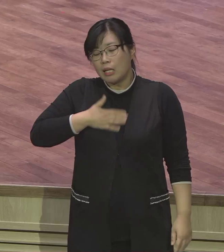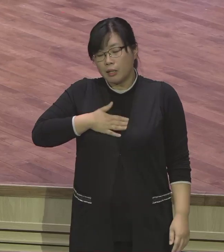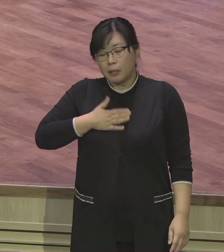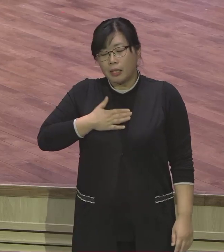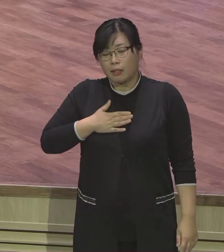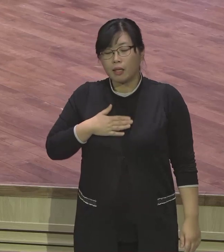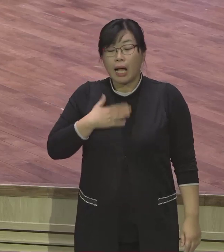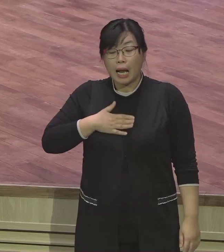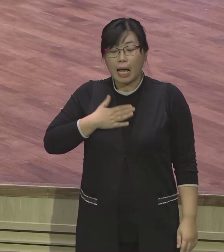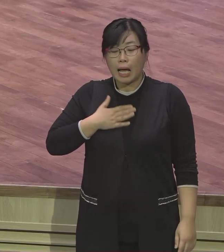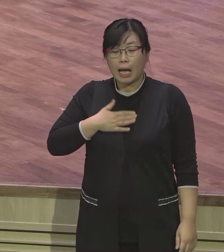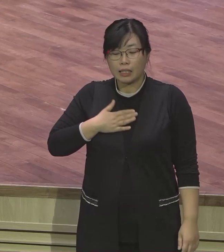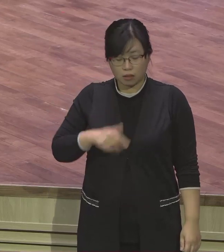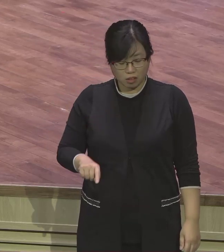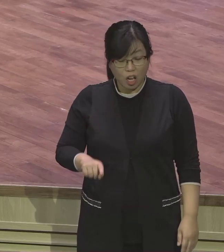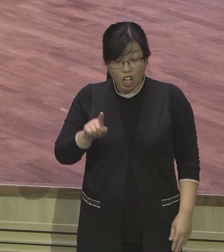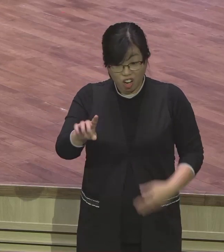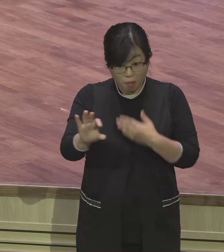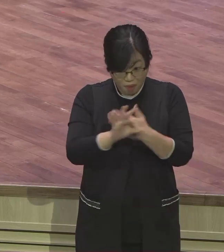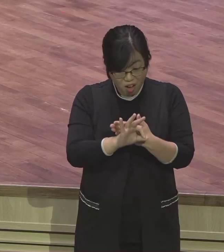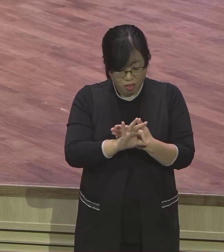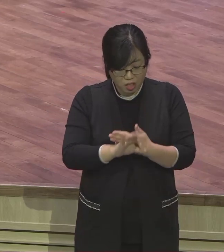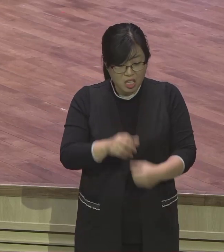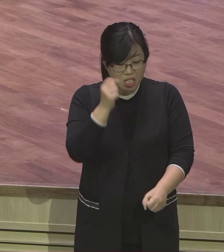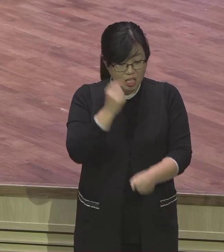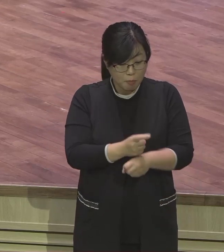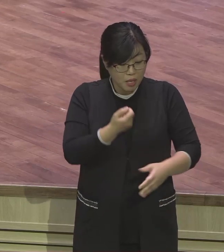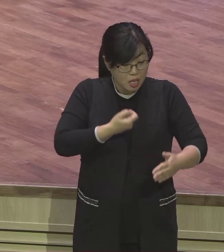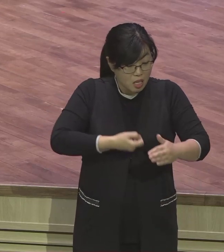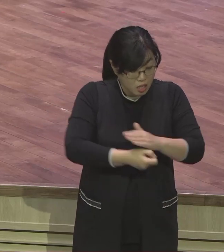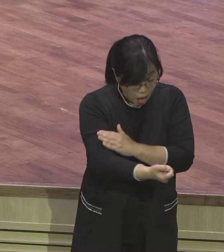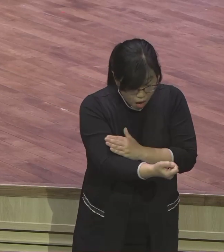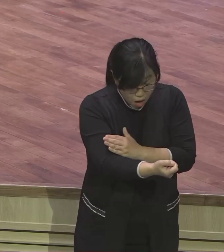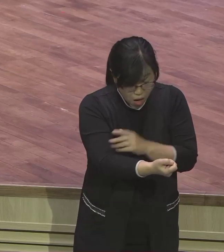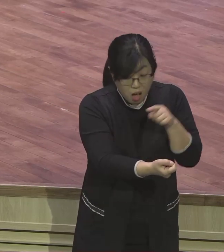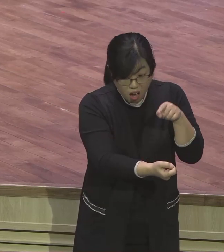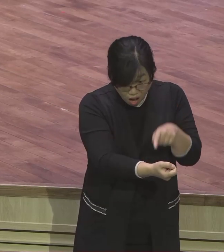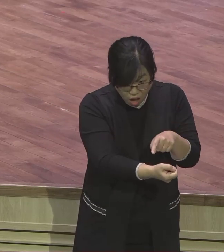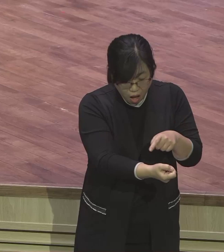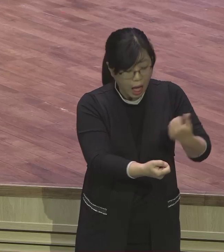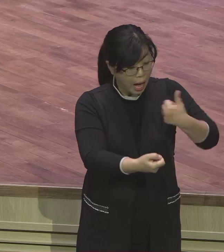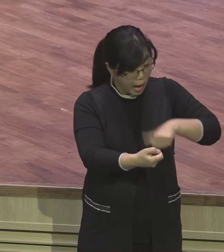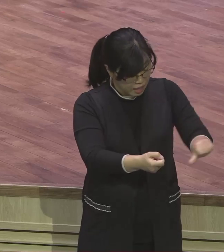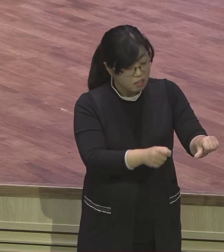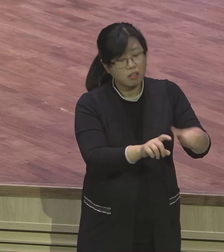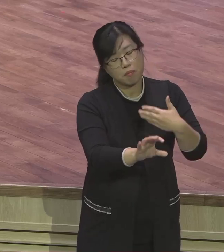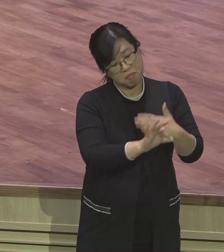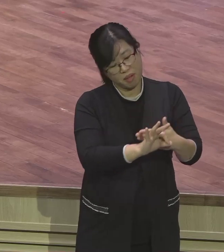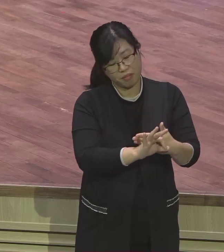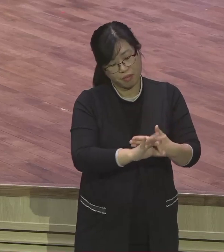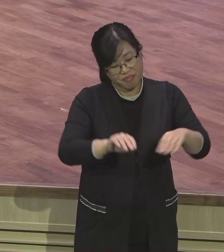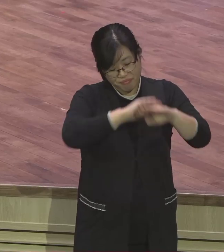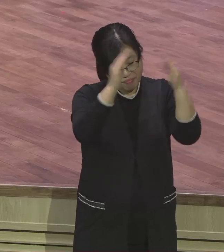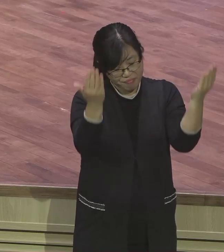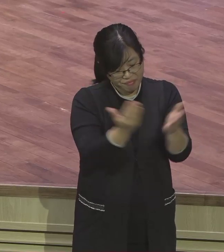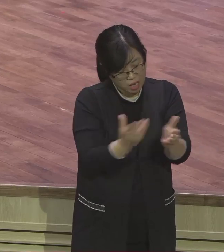무조건 날강에 다 던져 아들은 날강에 다 던져 죽이라 딸들은 살리라 이렇게 명령을 내렸습니다.